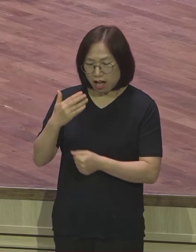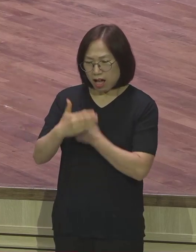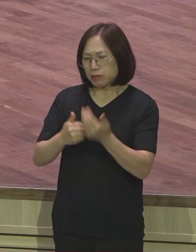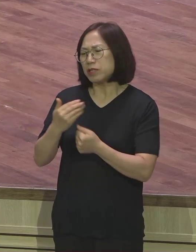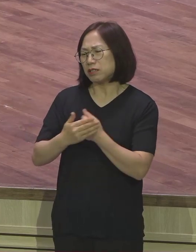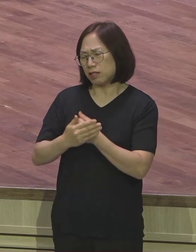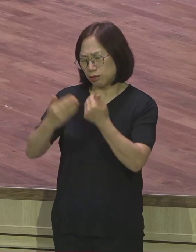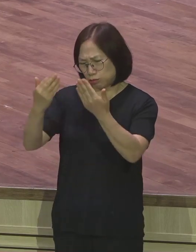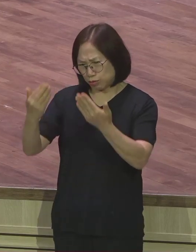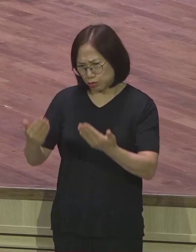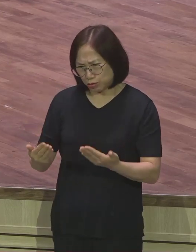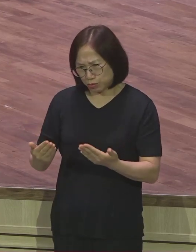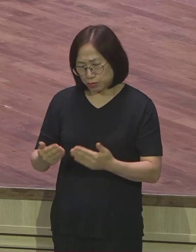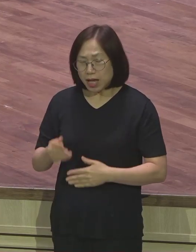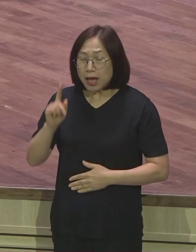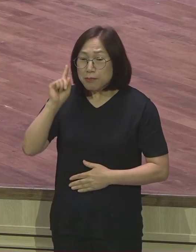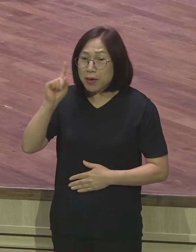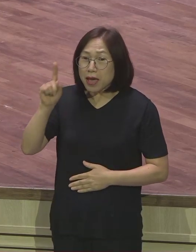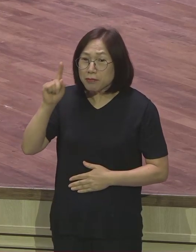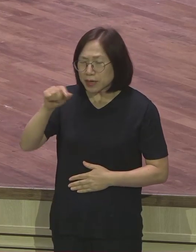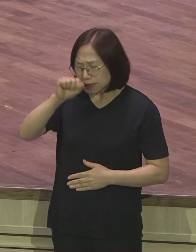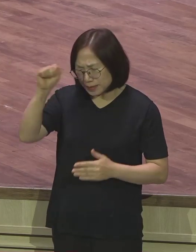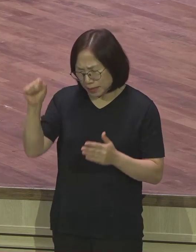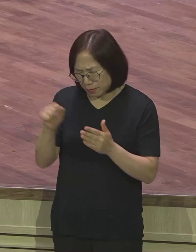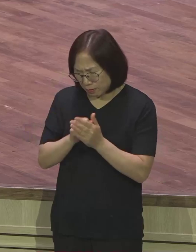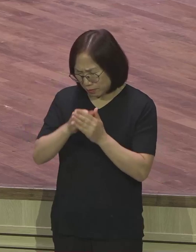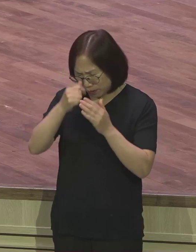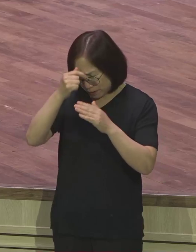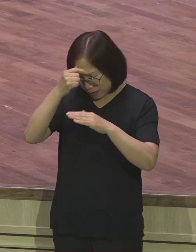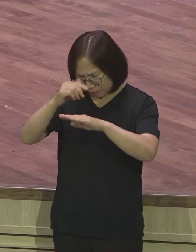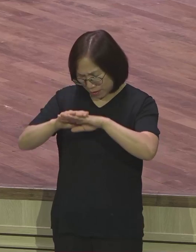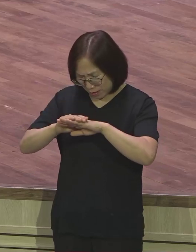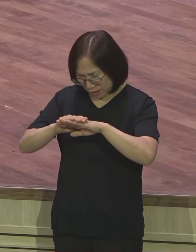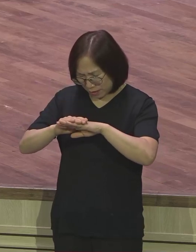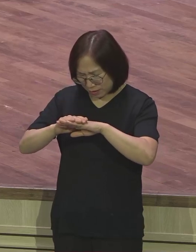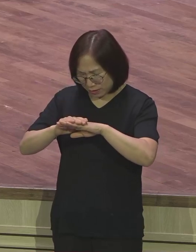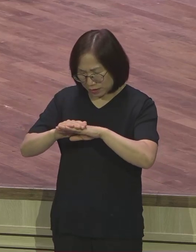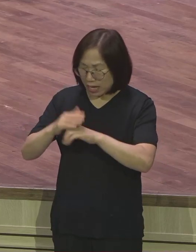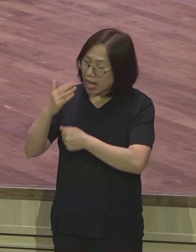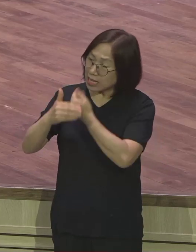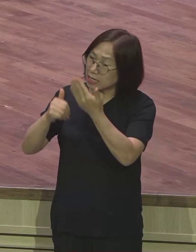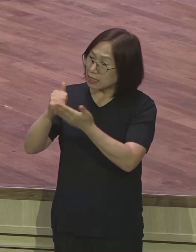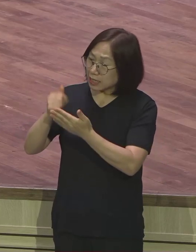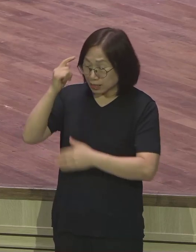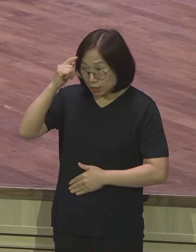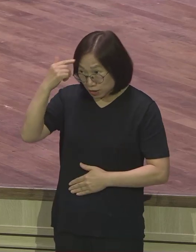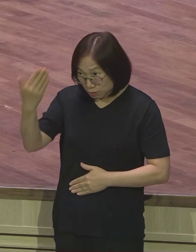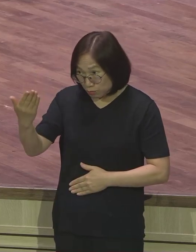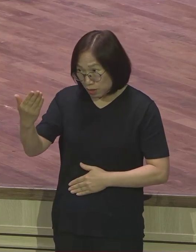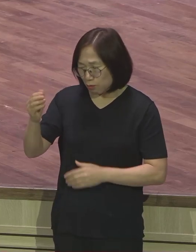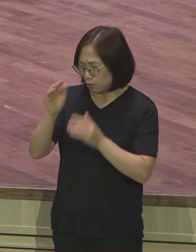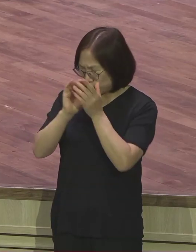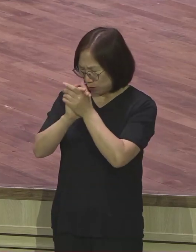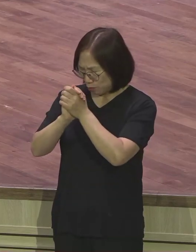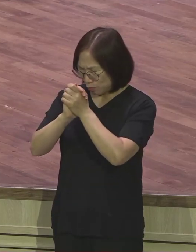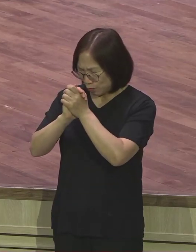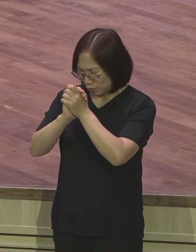매일 새벽 재단을 쌓아오면서 하나님 앞에 질문하고 기도했는데 그때부터